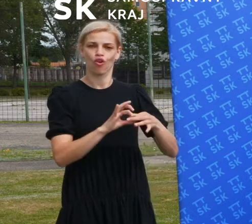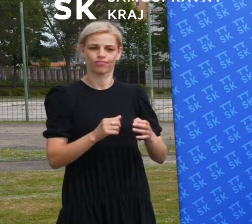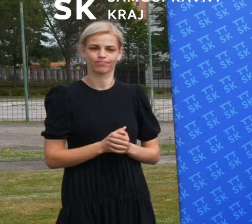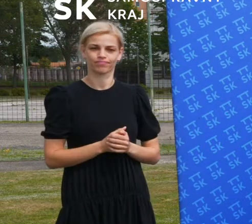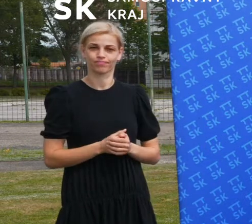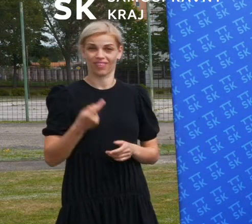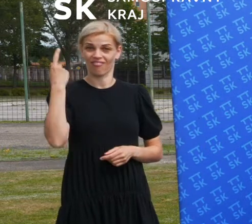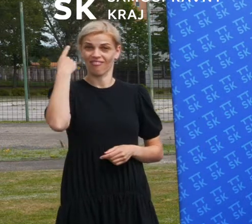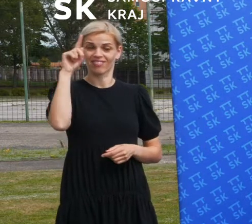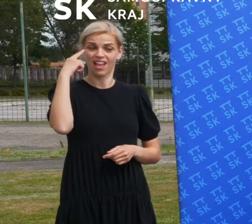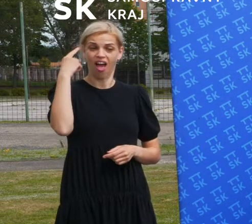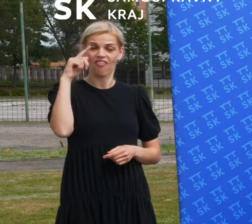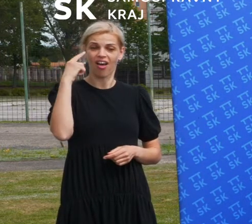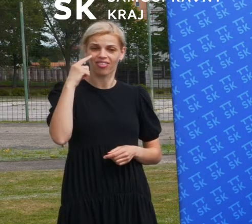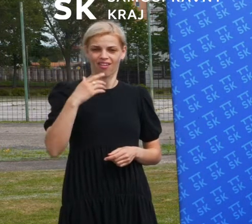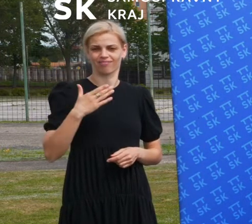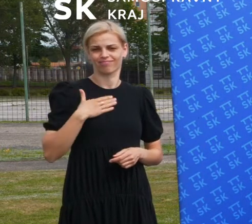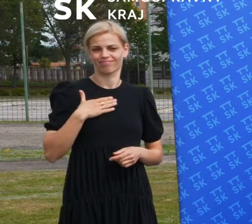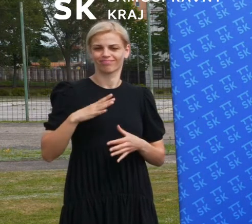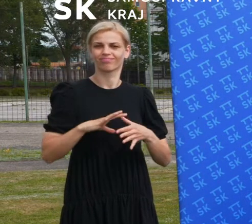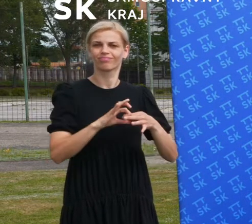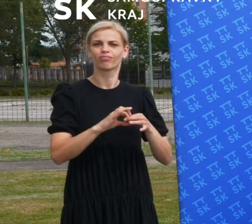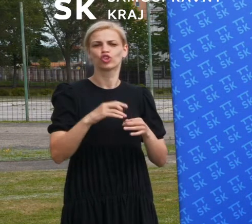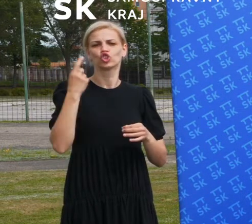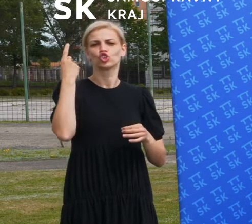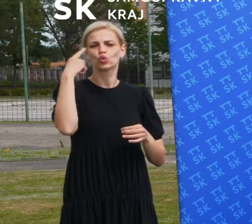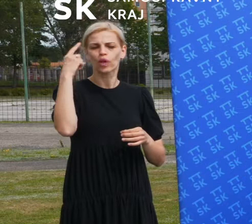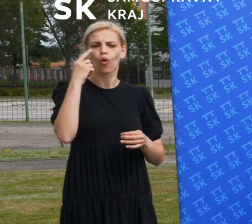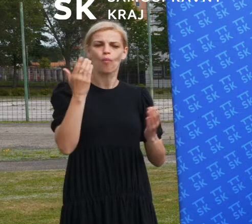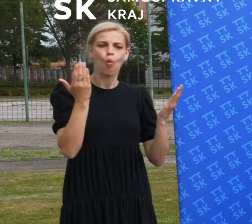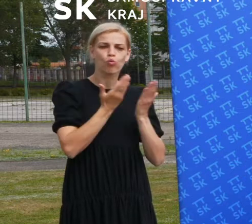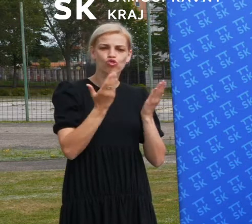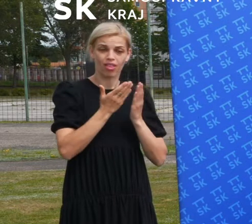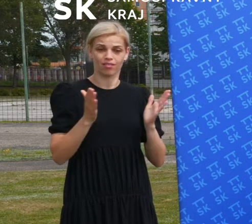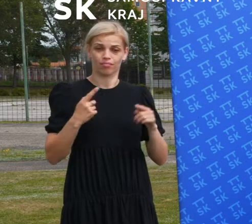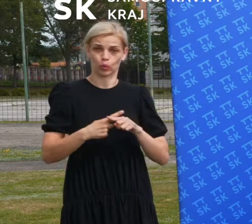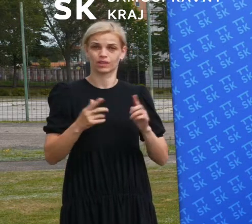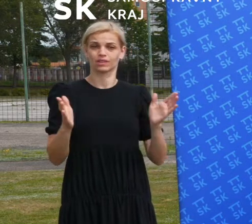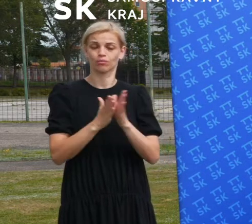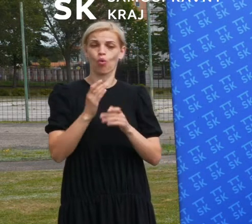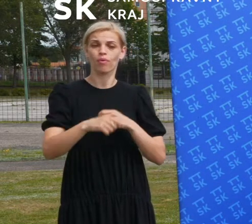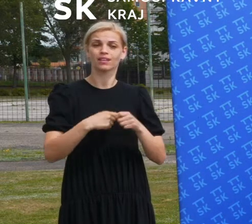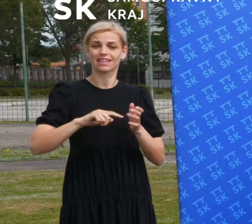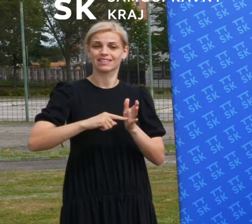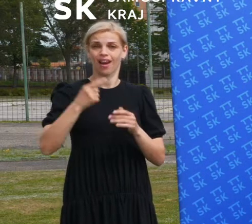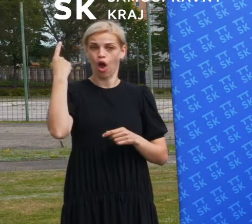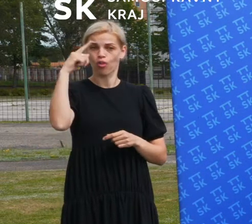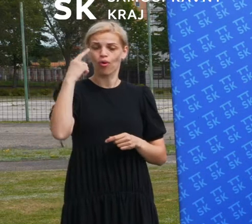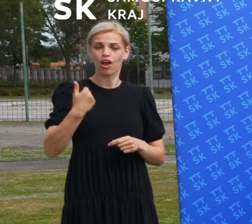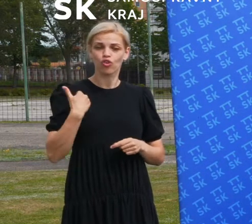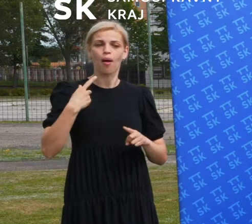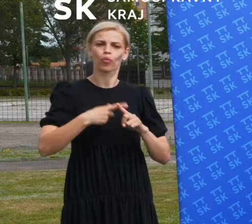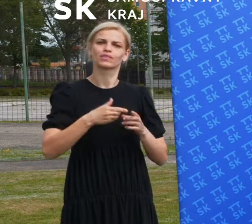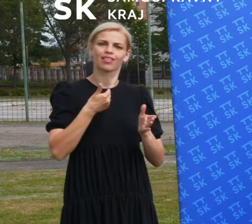vzdelávacích procesoch pri našich učebných a štúdijných odboroch spolupráci so strednošportovou školou, ale aj ďalšími